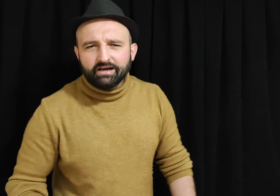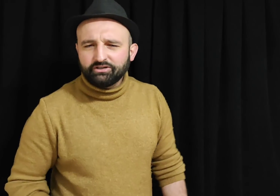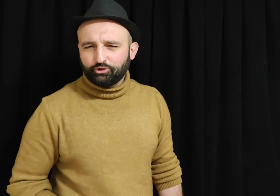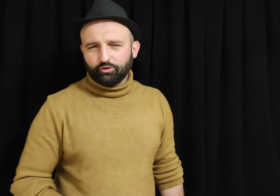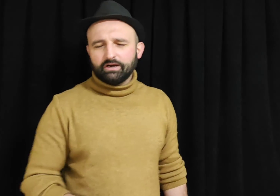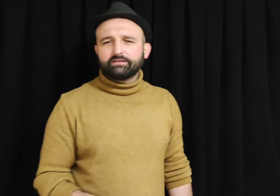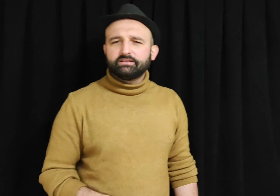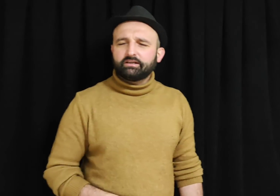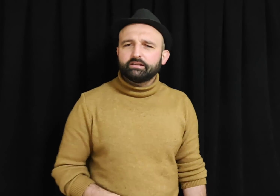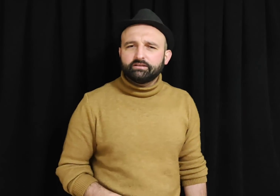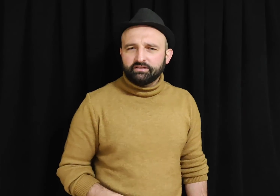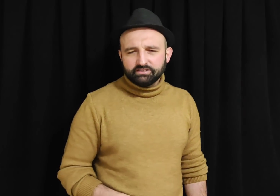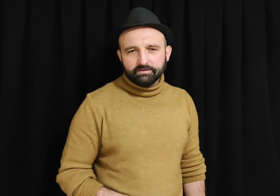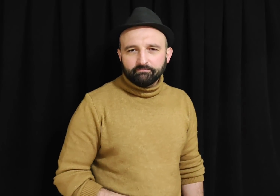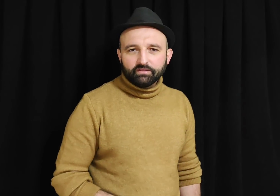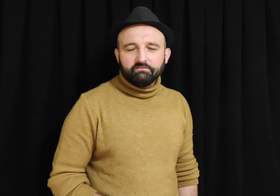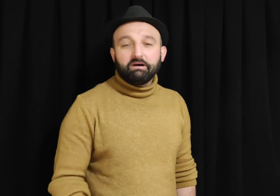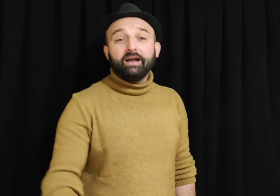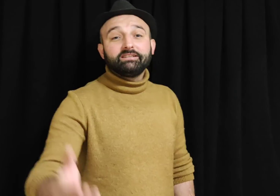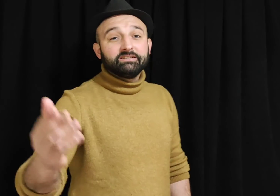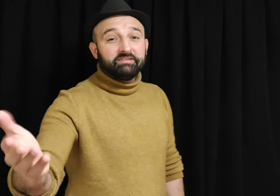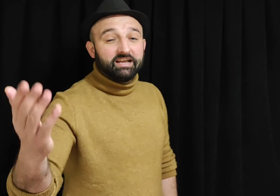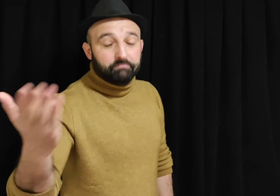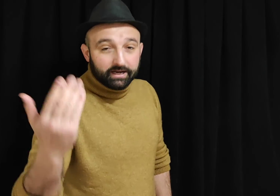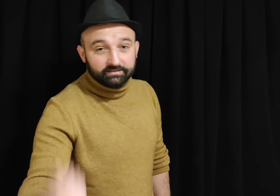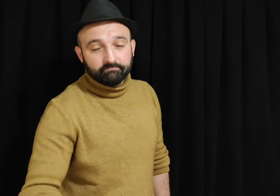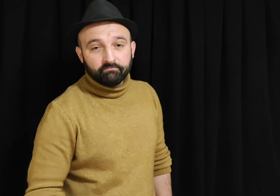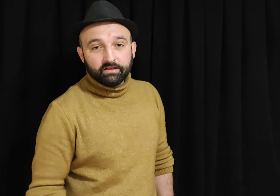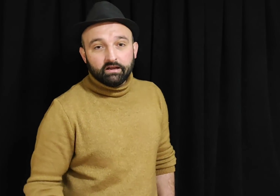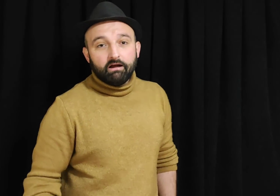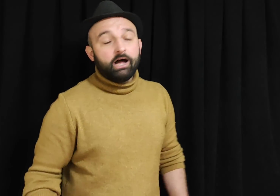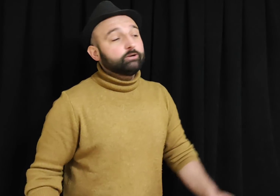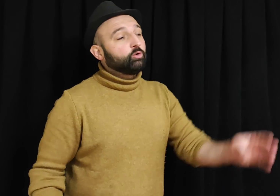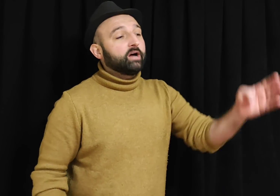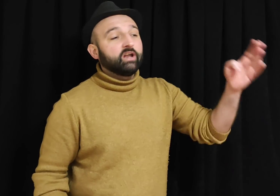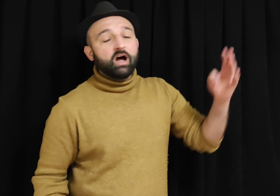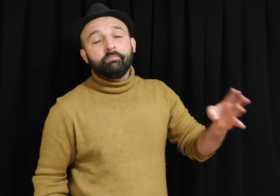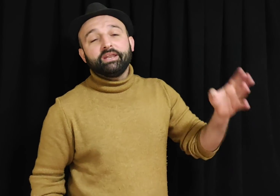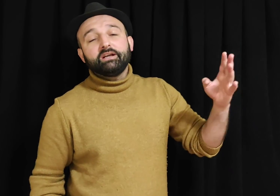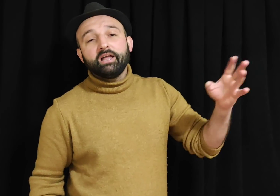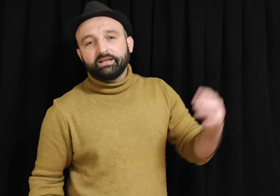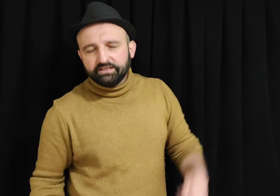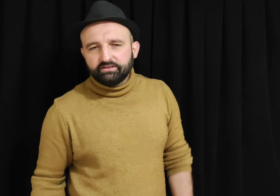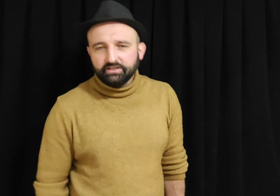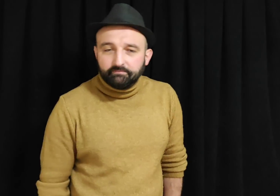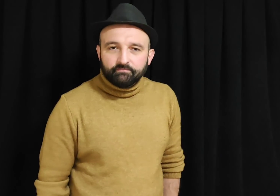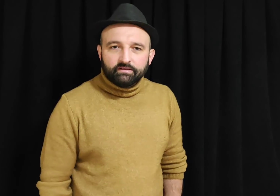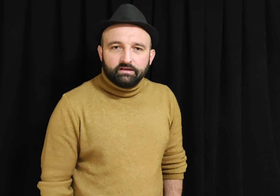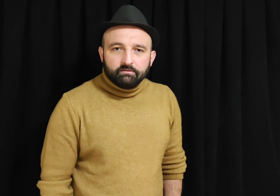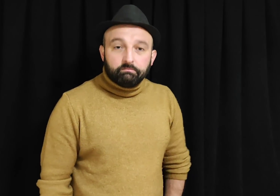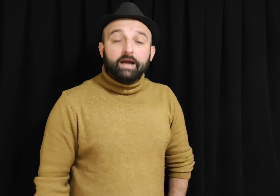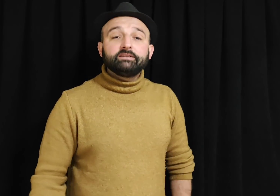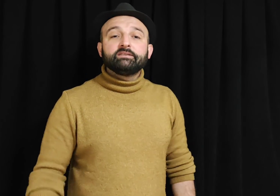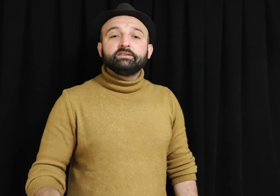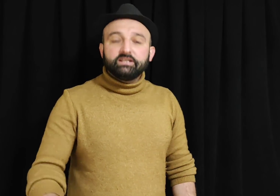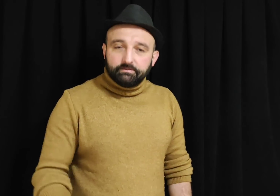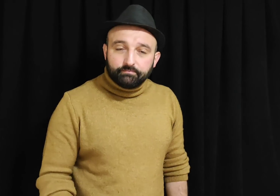yarışıyorlardı. Dikkat ettiniz mi? Biden bile Biden. Erdoğan Amerika'ya gitti. Biden gidip